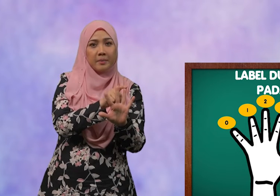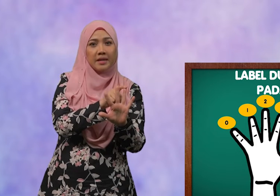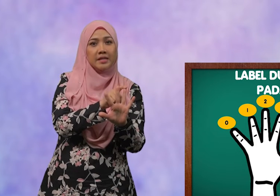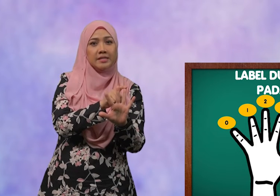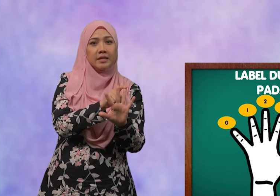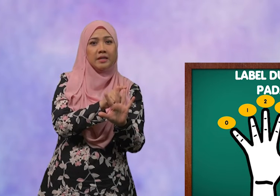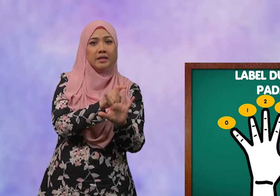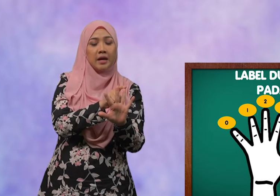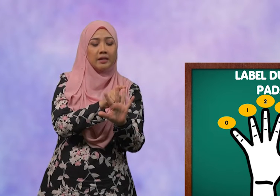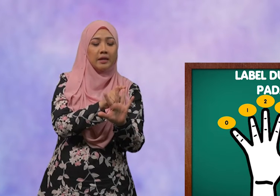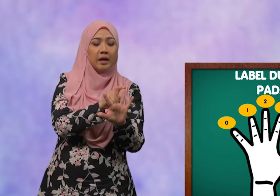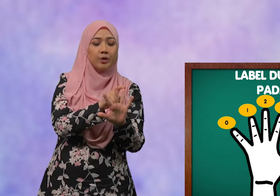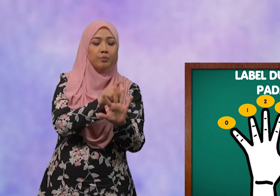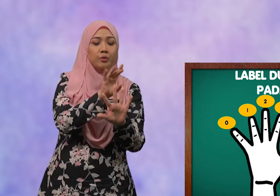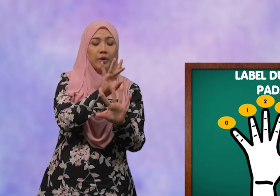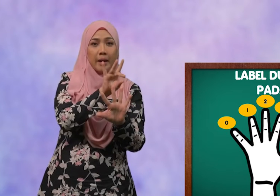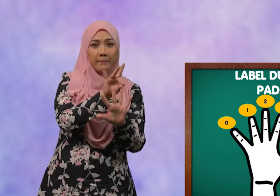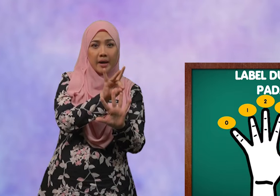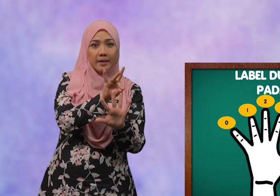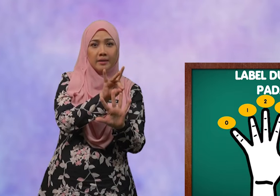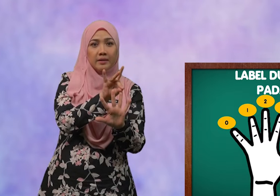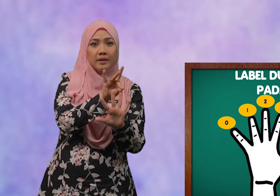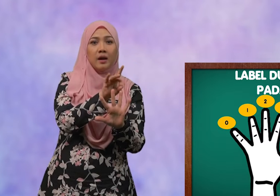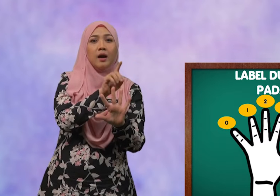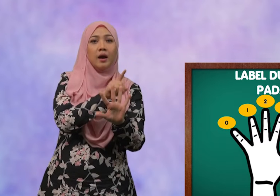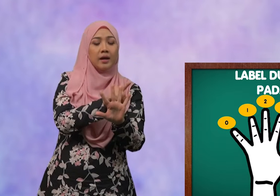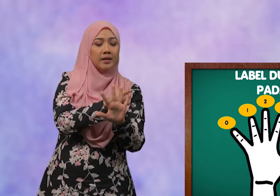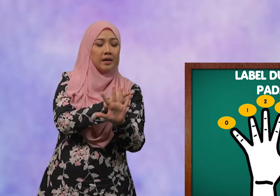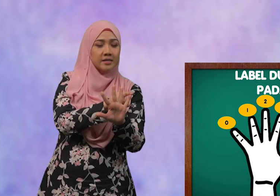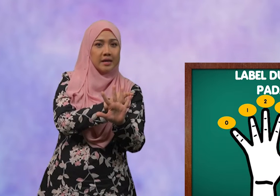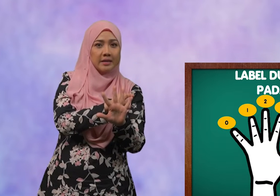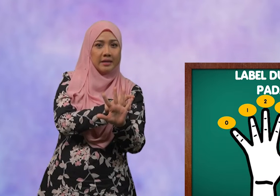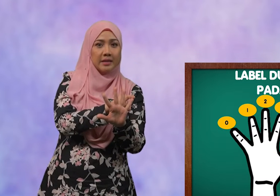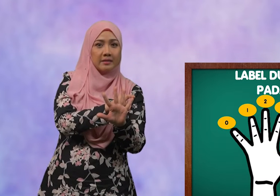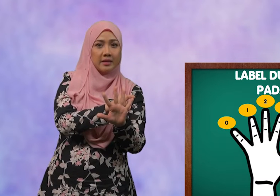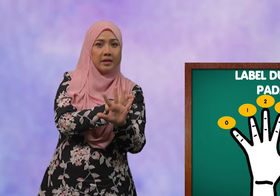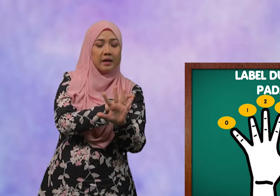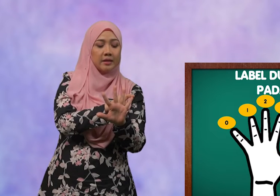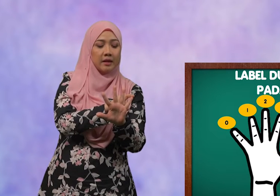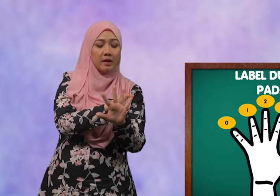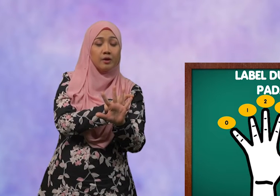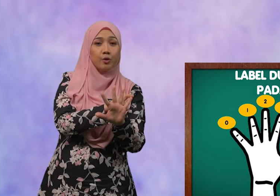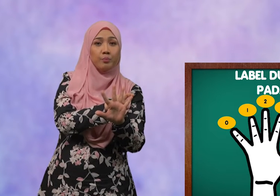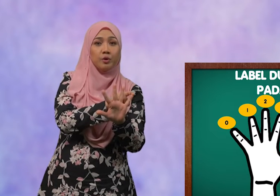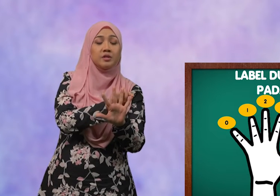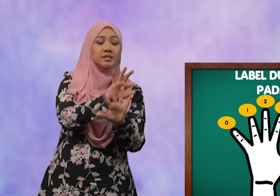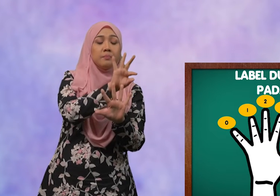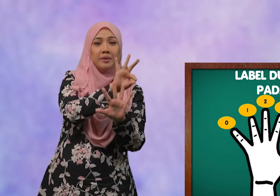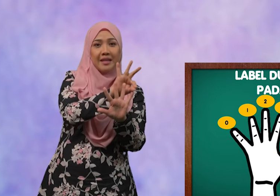manis kiri Jari nombor 8 Anak jari kiri adalah nombor 9